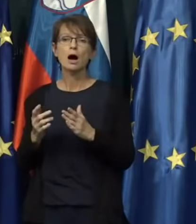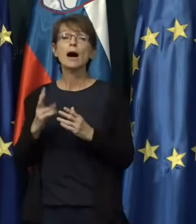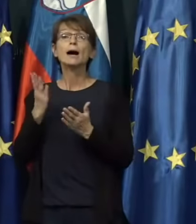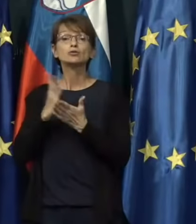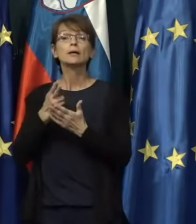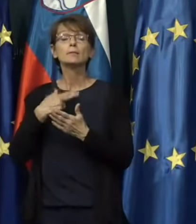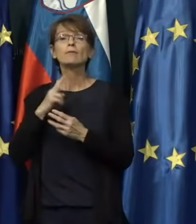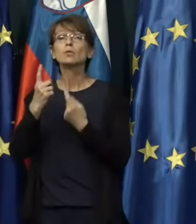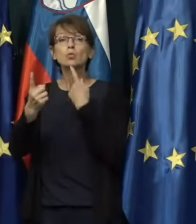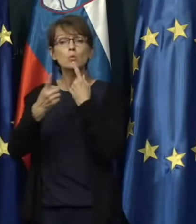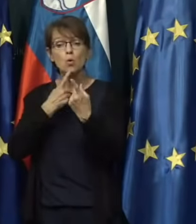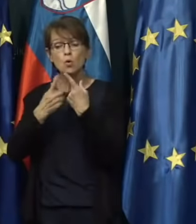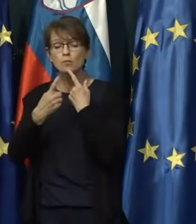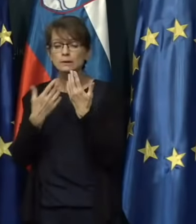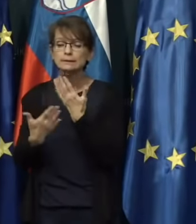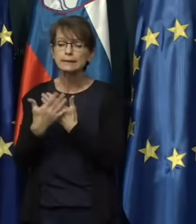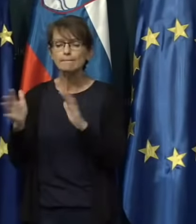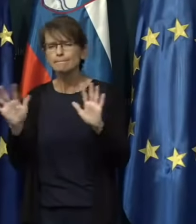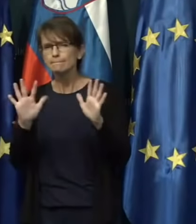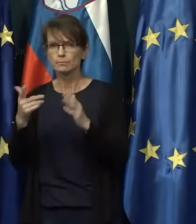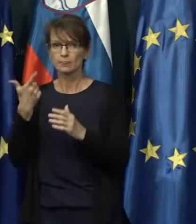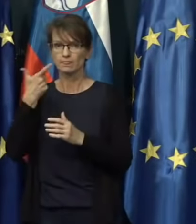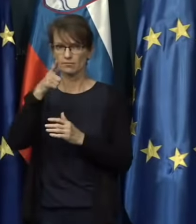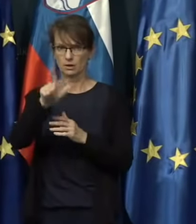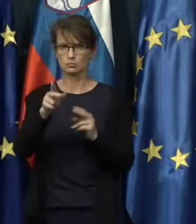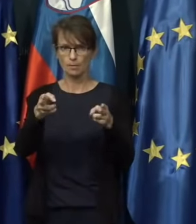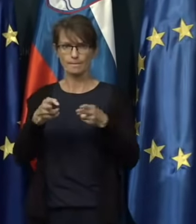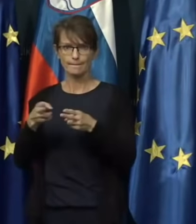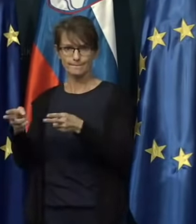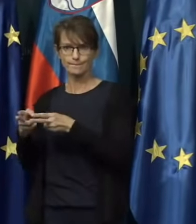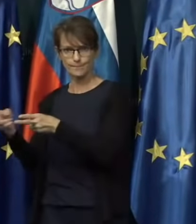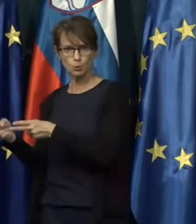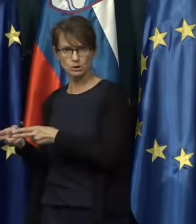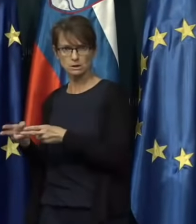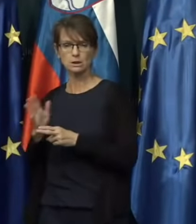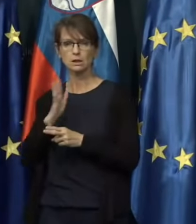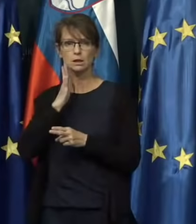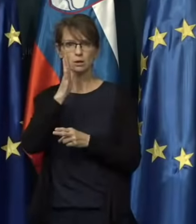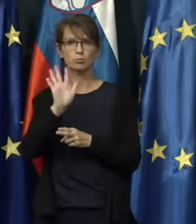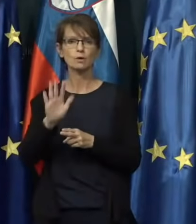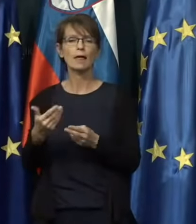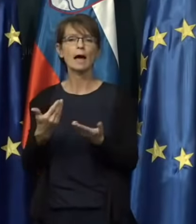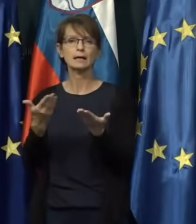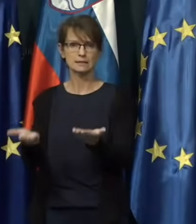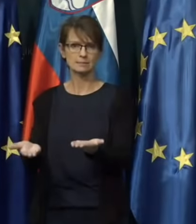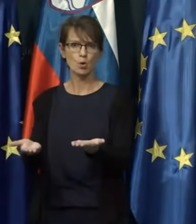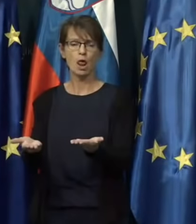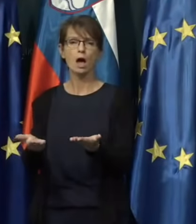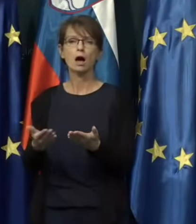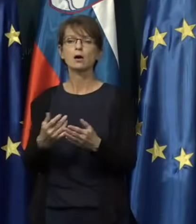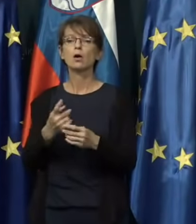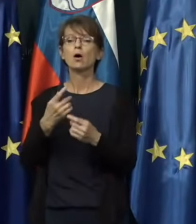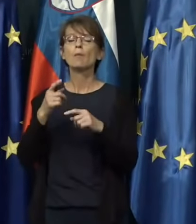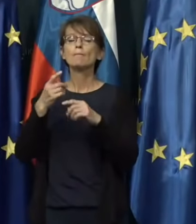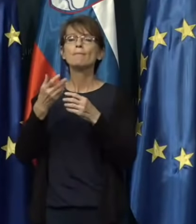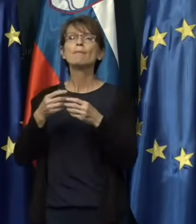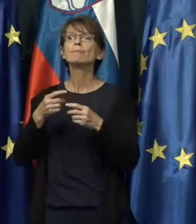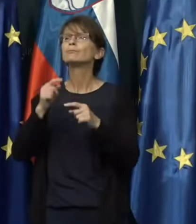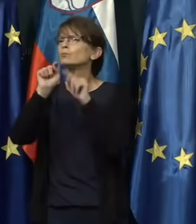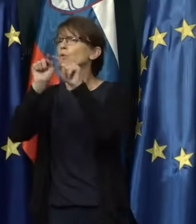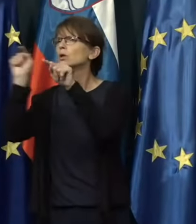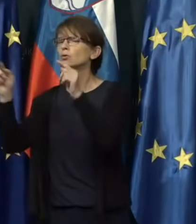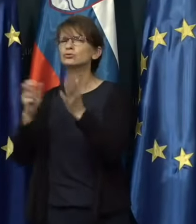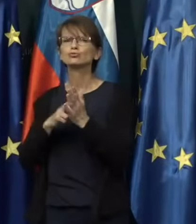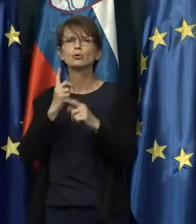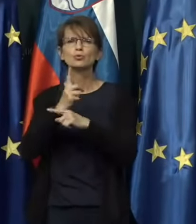dogovoru za približno 200 postelj, ki bi bile na razpolago. Ponekot je treba še določene ukrepe